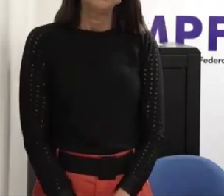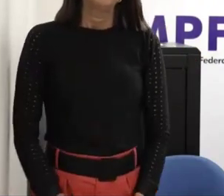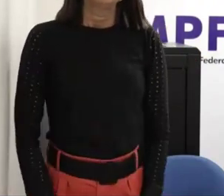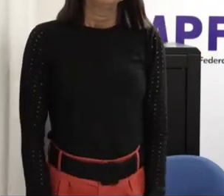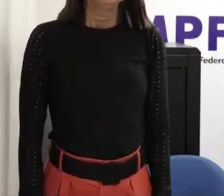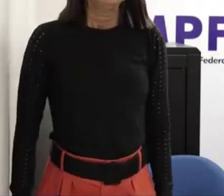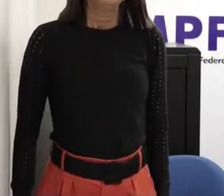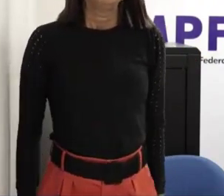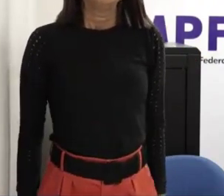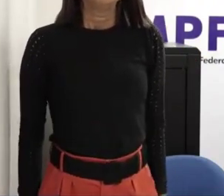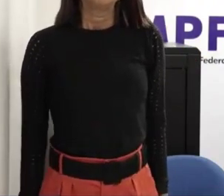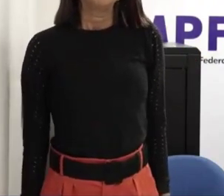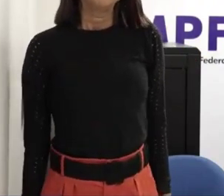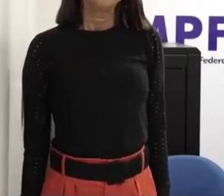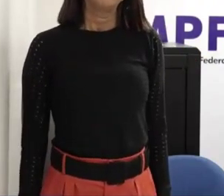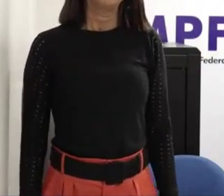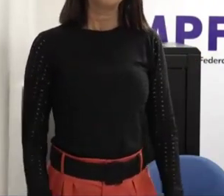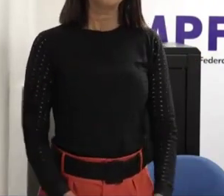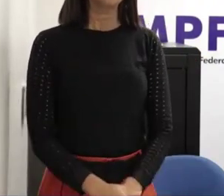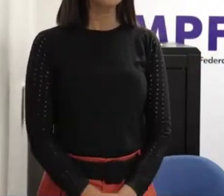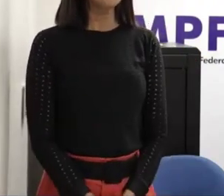compartilhar aqui com todos